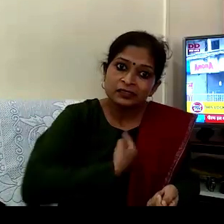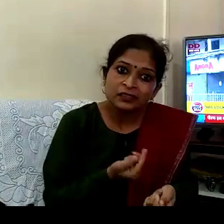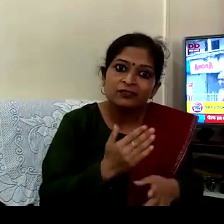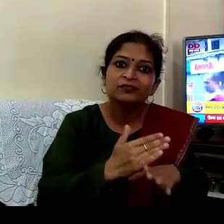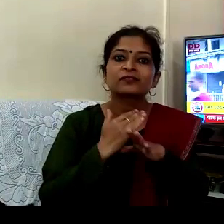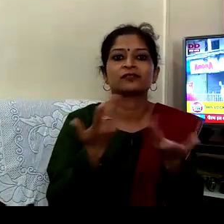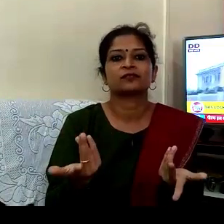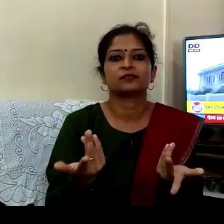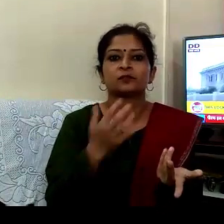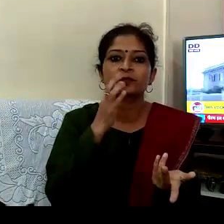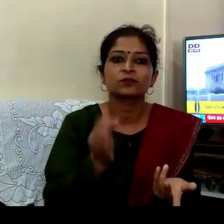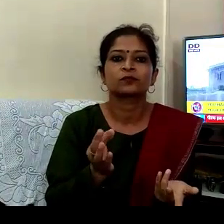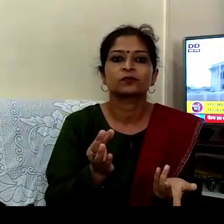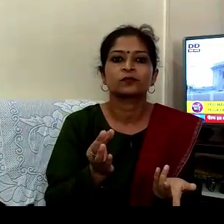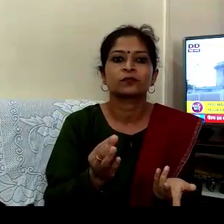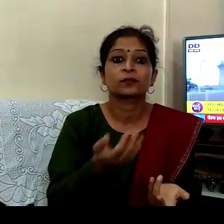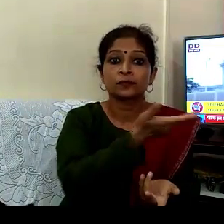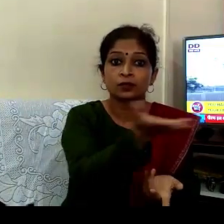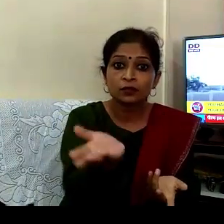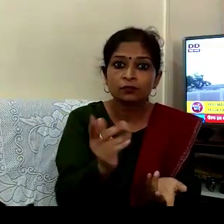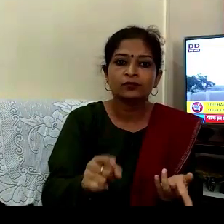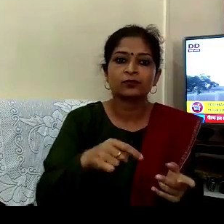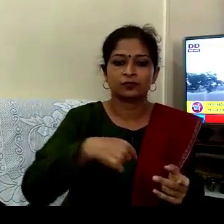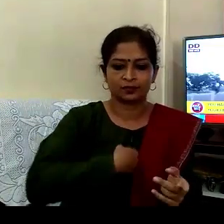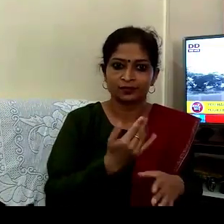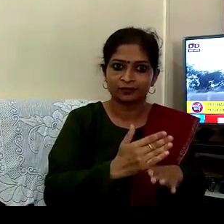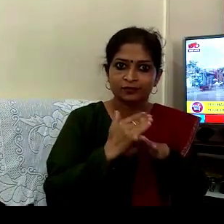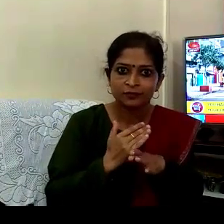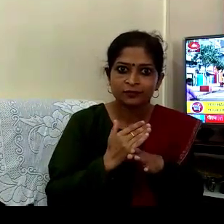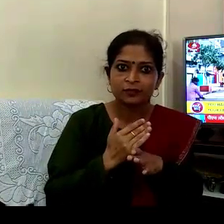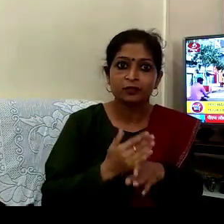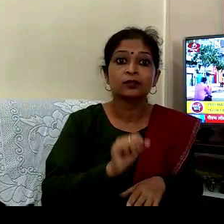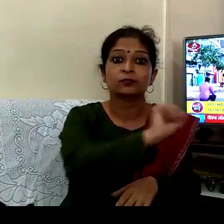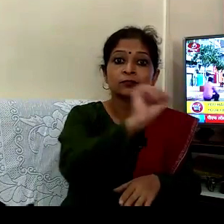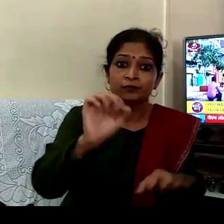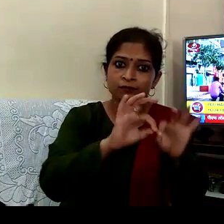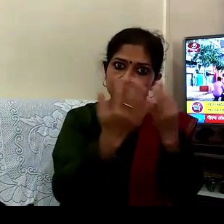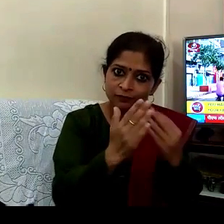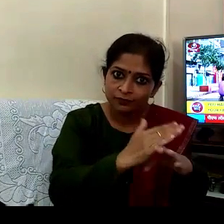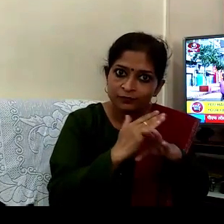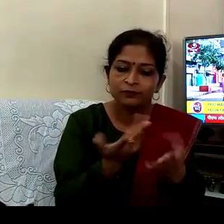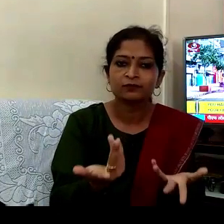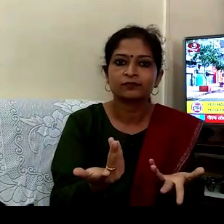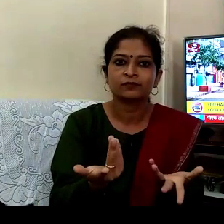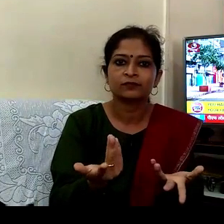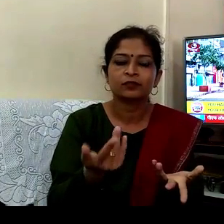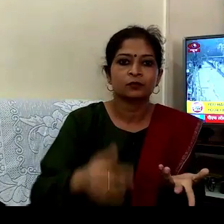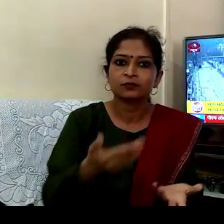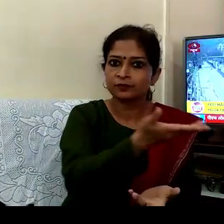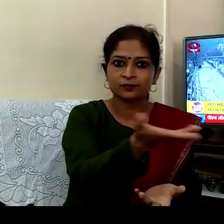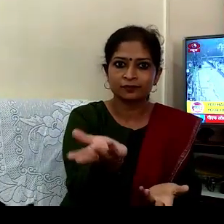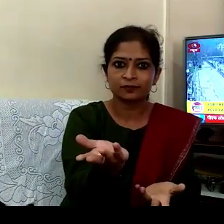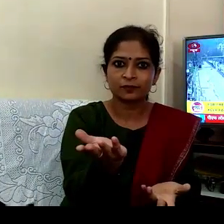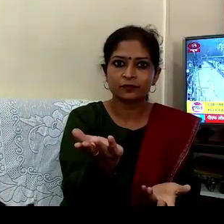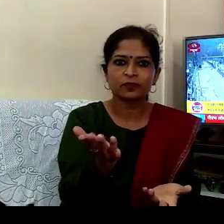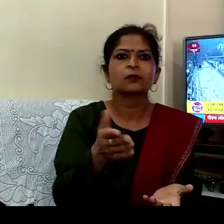بچنے کے لیے ہے آپ کو اپنے کو بچانا ہے اپنے پریوار کو بچانا ہے ابھی آپ کو